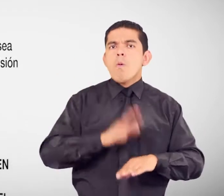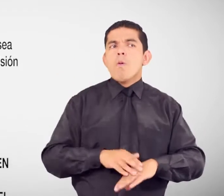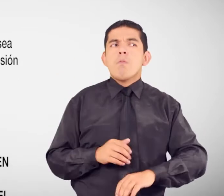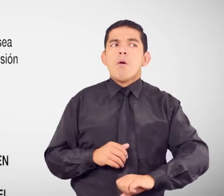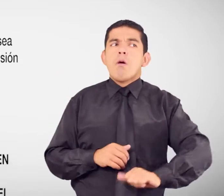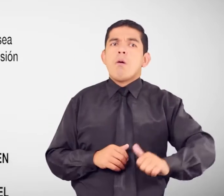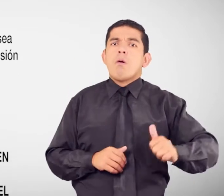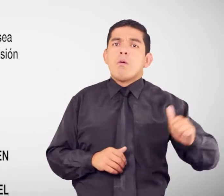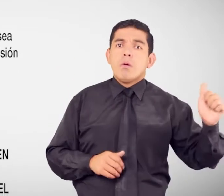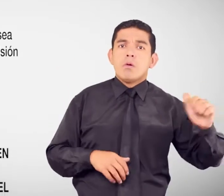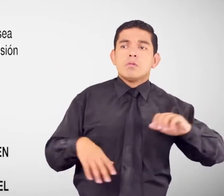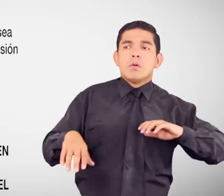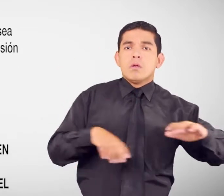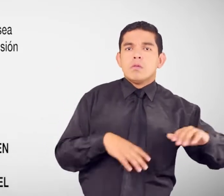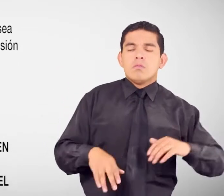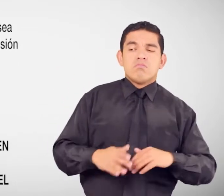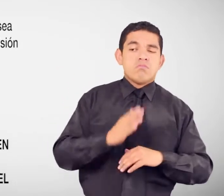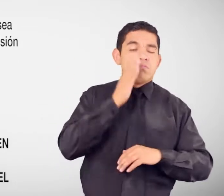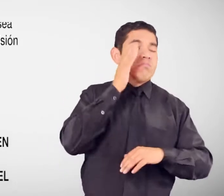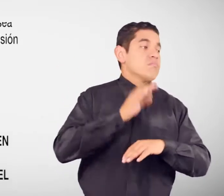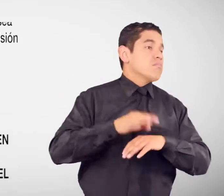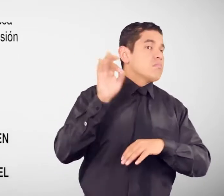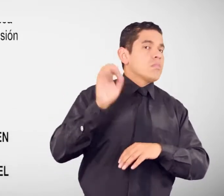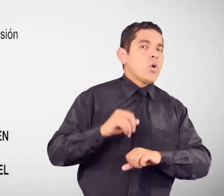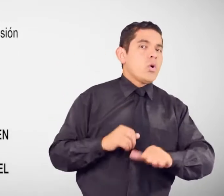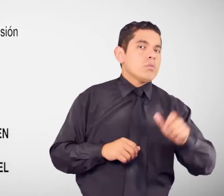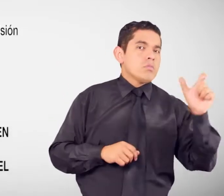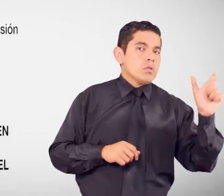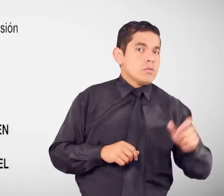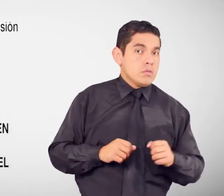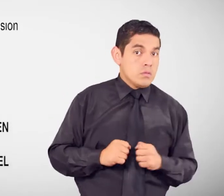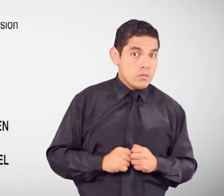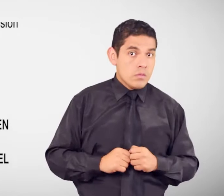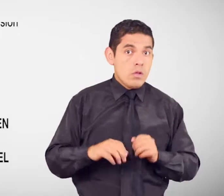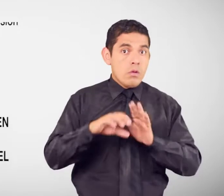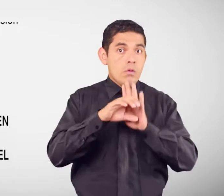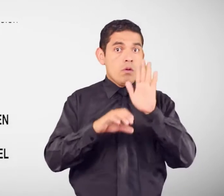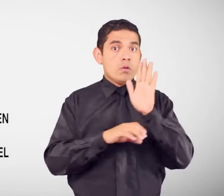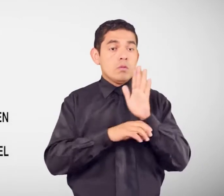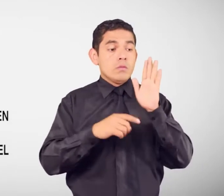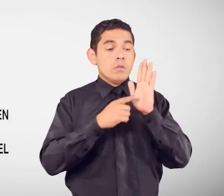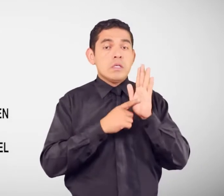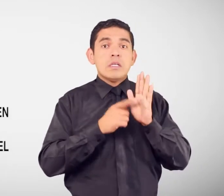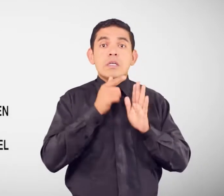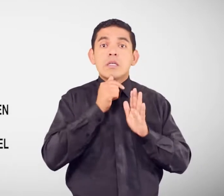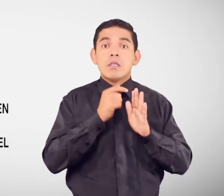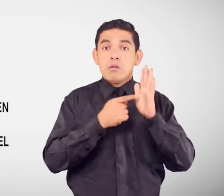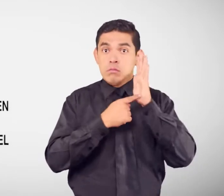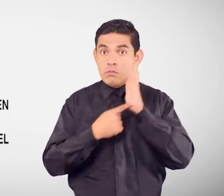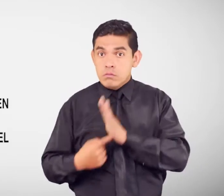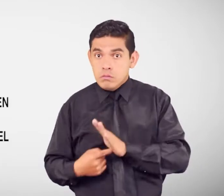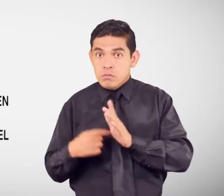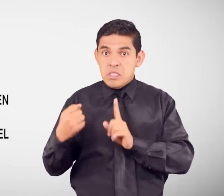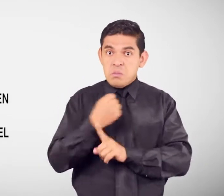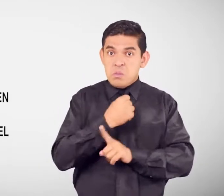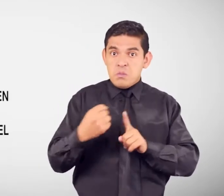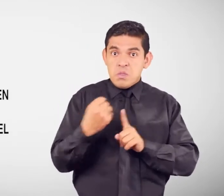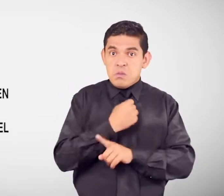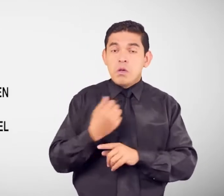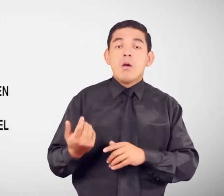De un tercero De acuerdo a la constitución Nadie será sometido A torturas Ni a penas O tratos crueles